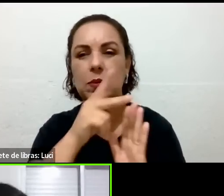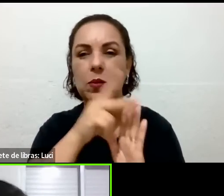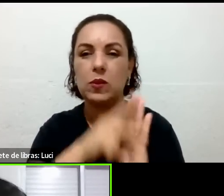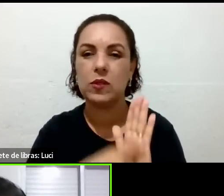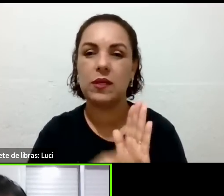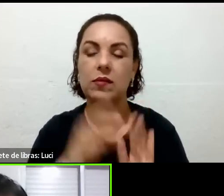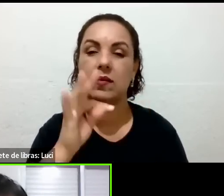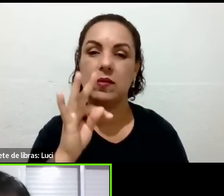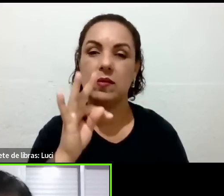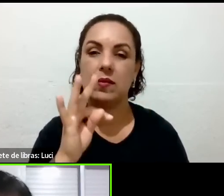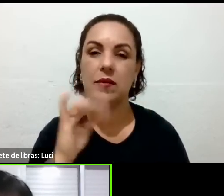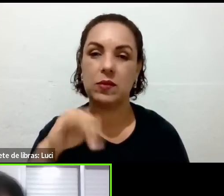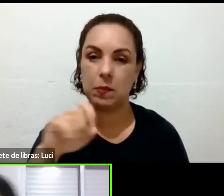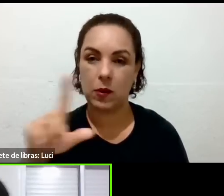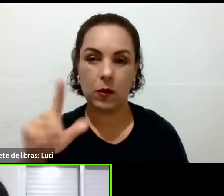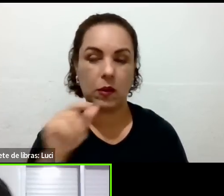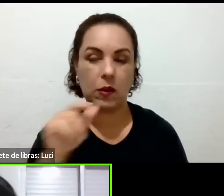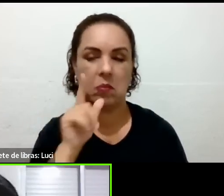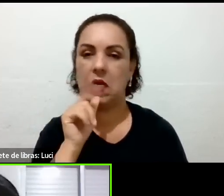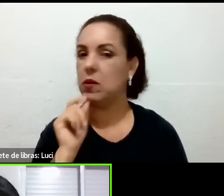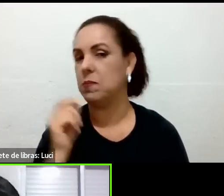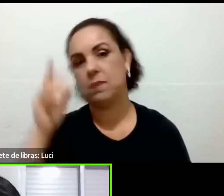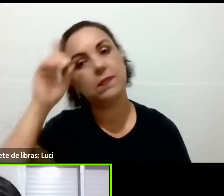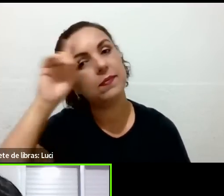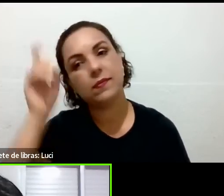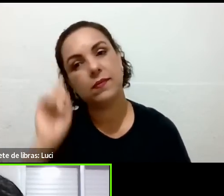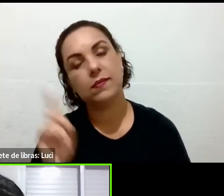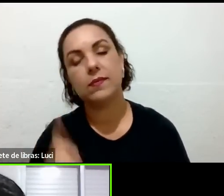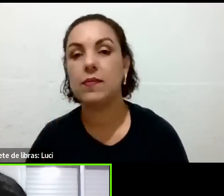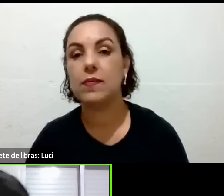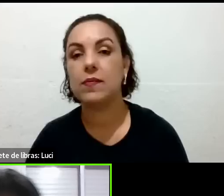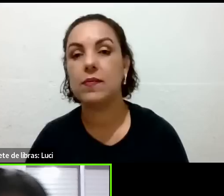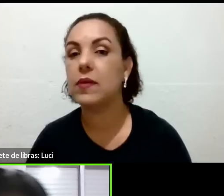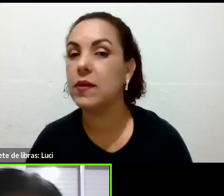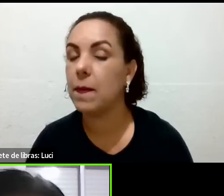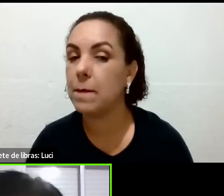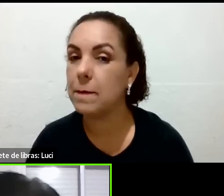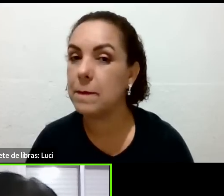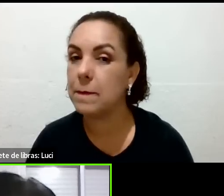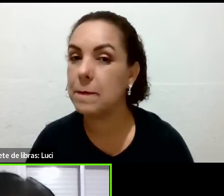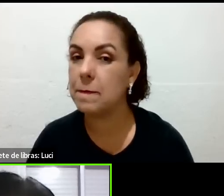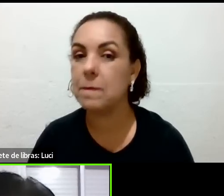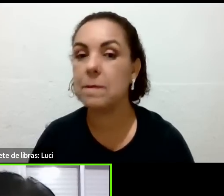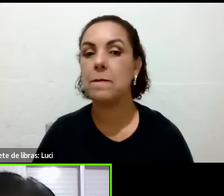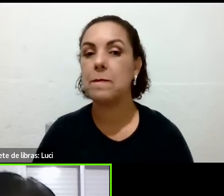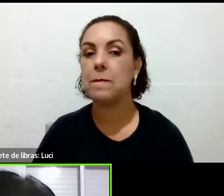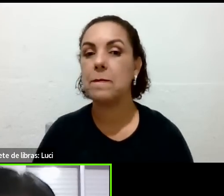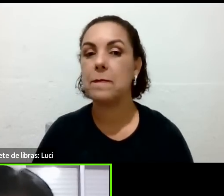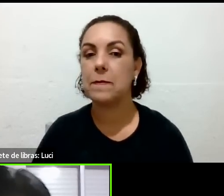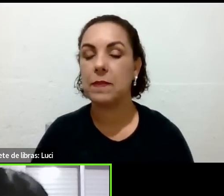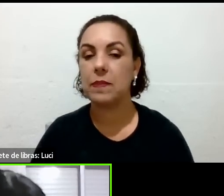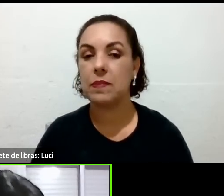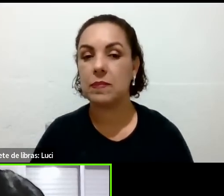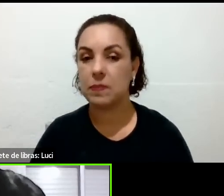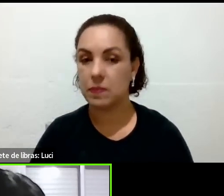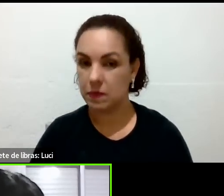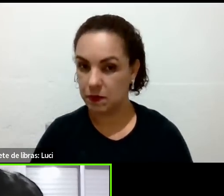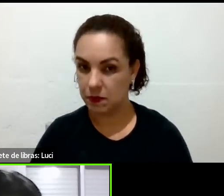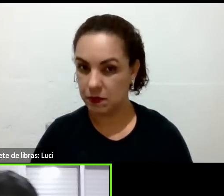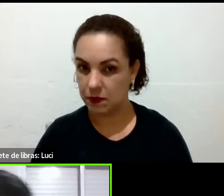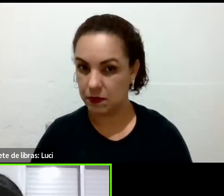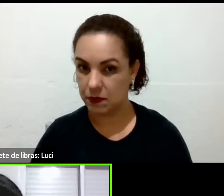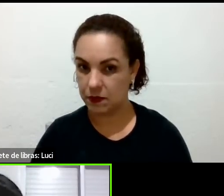Aliás, há um tempo atrás, um homem passou aqui vendendo, um tal, uma água imantada.